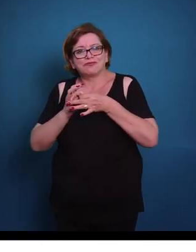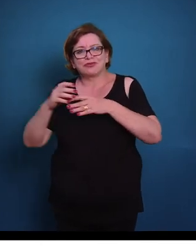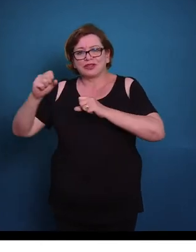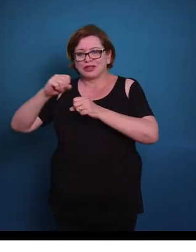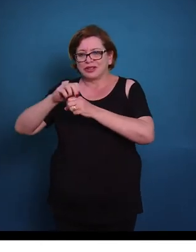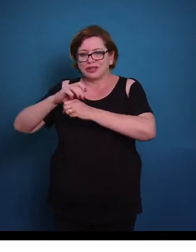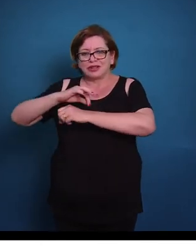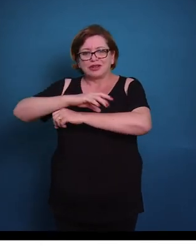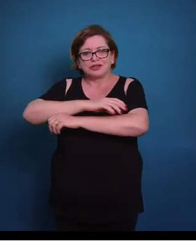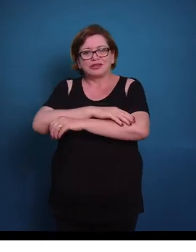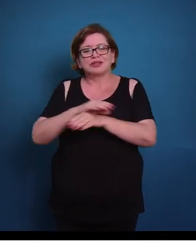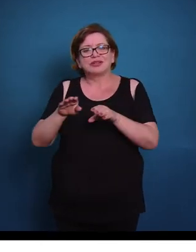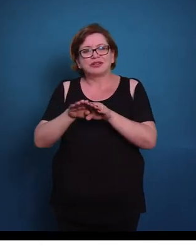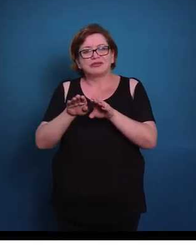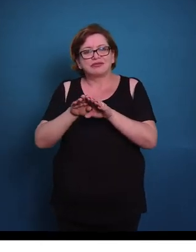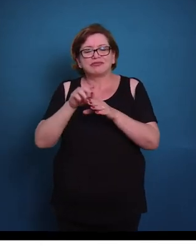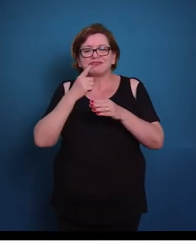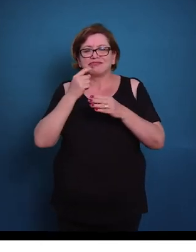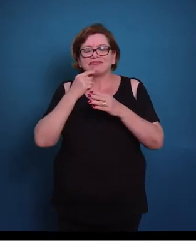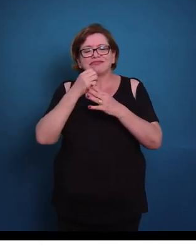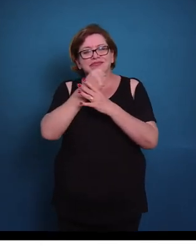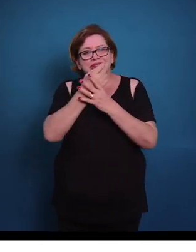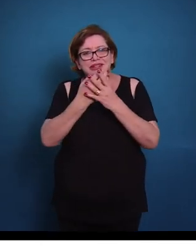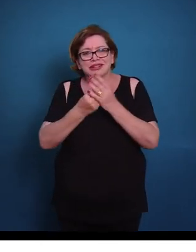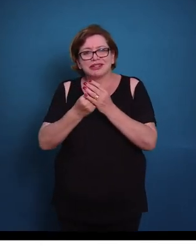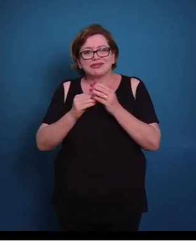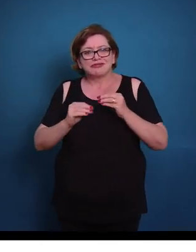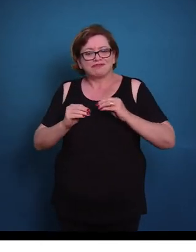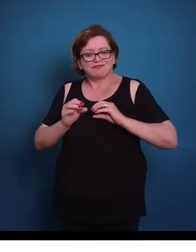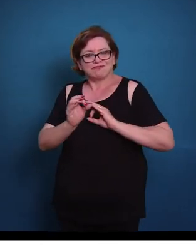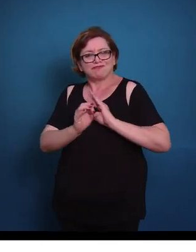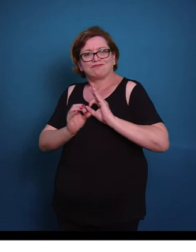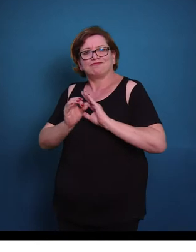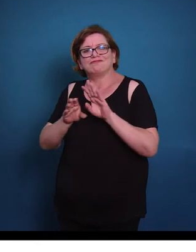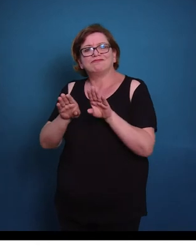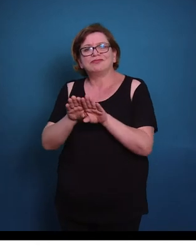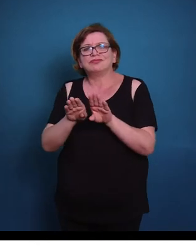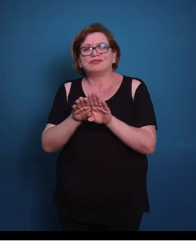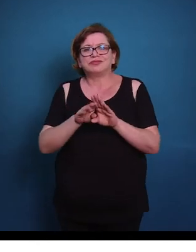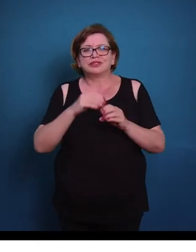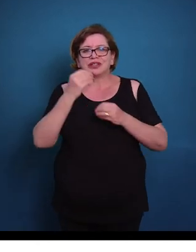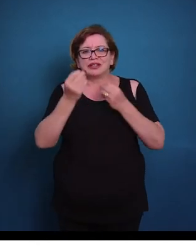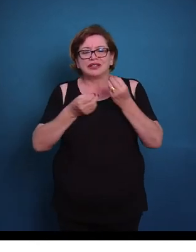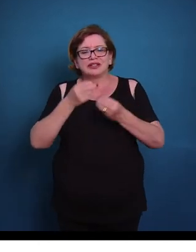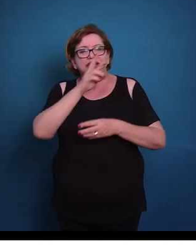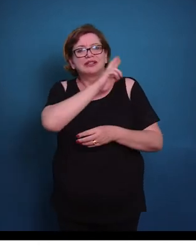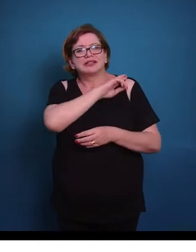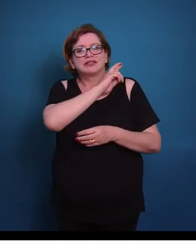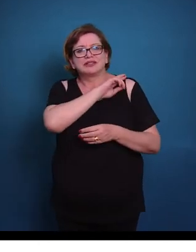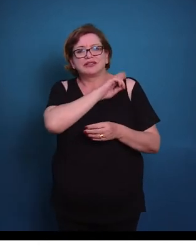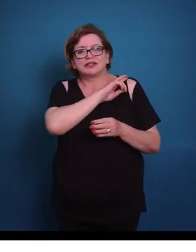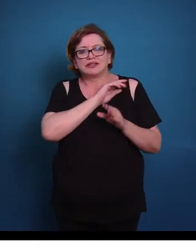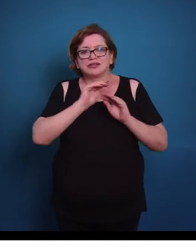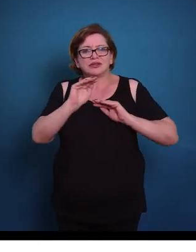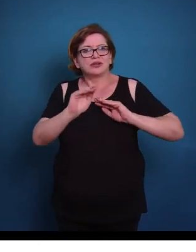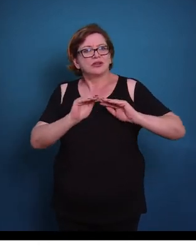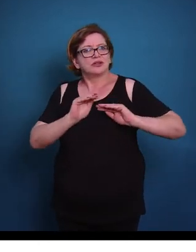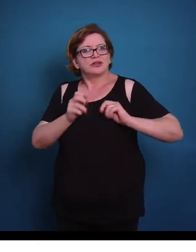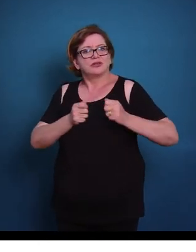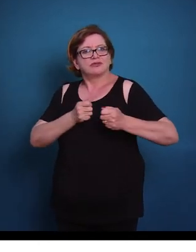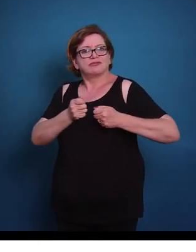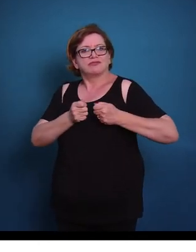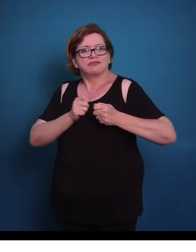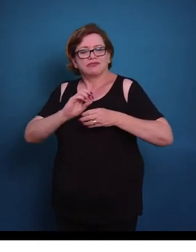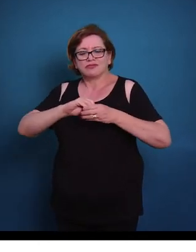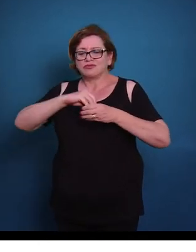capilares, aos vasos sanguíneos, e vão dar sustentação para esses neurônios. Além disso, também elas são responsáveis pelo controle do meio